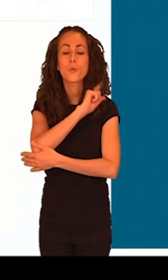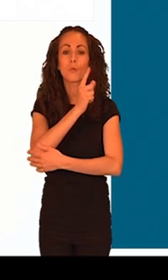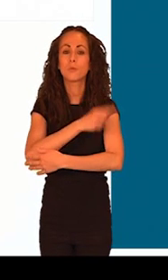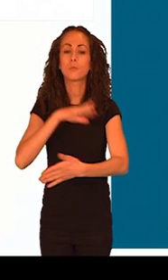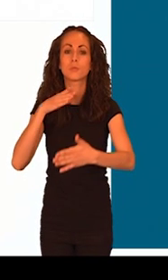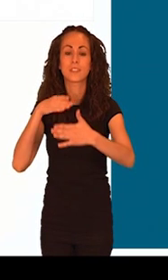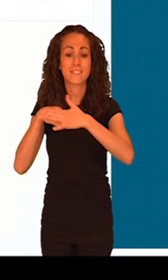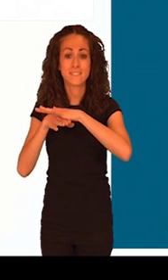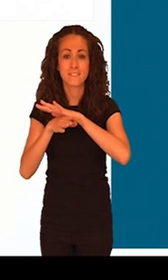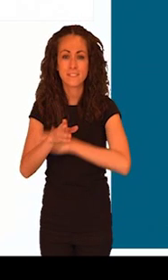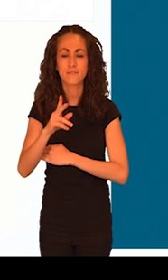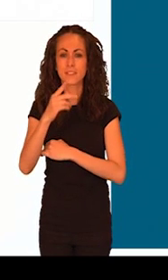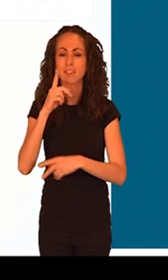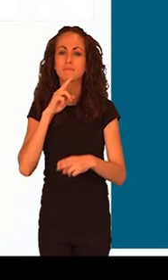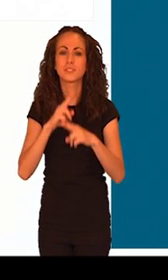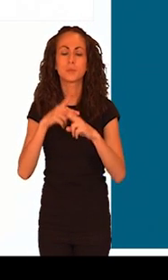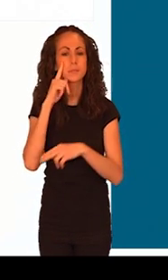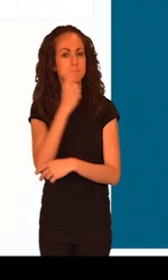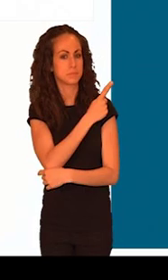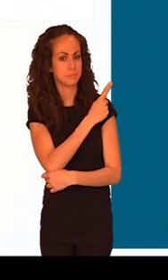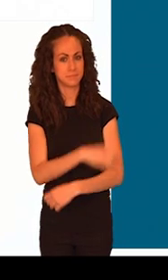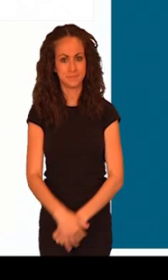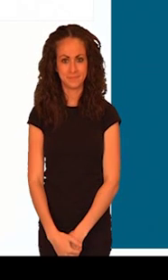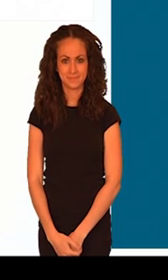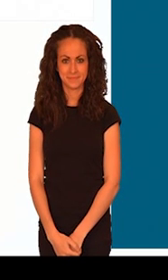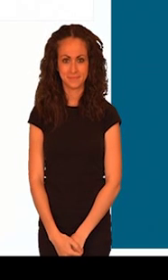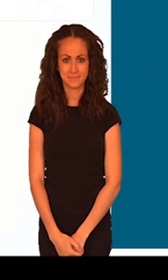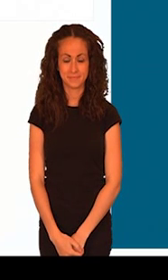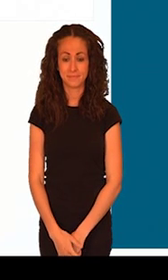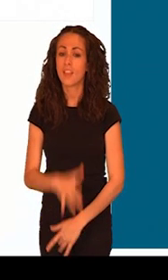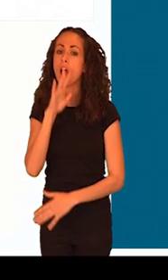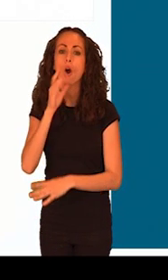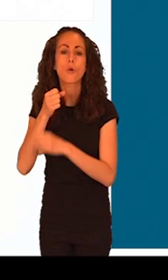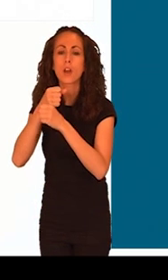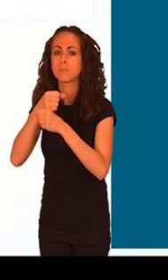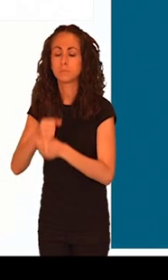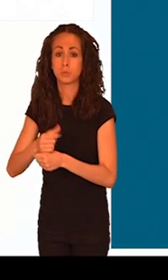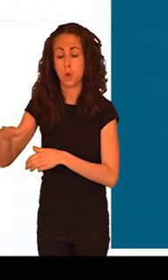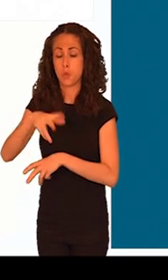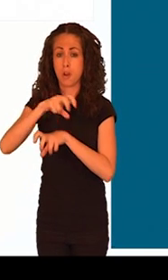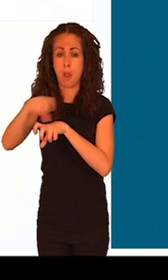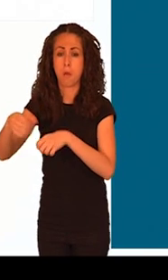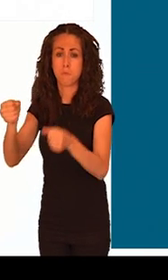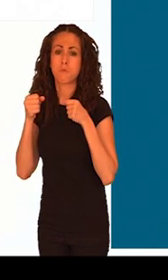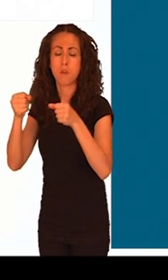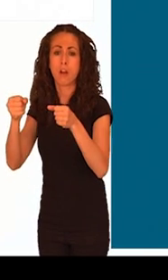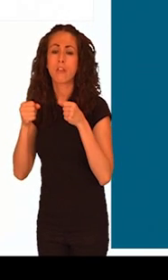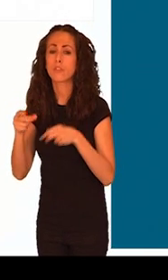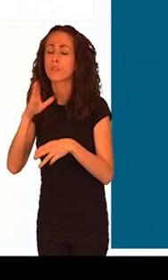Avenida Jane Bowles, Avenida Jane Bowles. Se encuentra usted en la salida en la esplanada que hay junto a la casona de la Virreina, Avenida